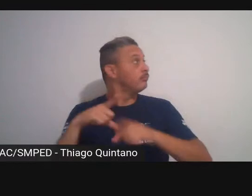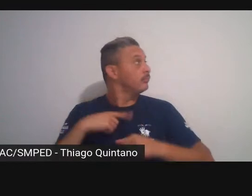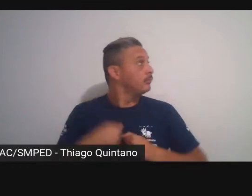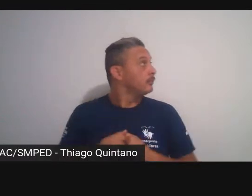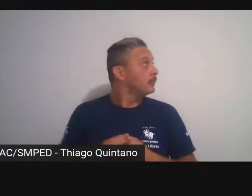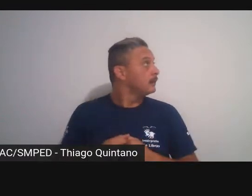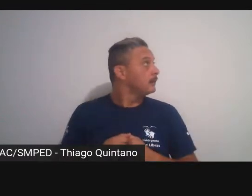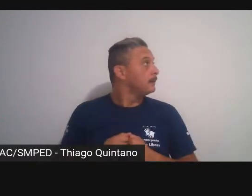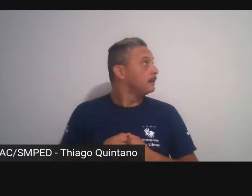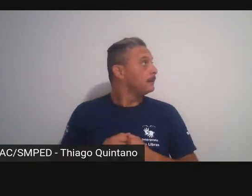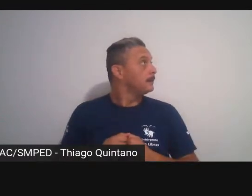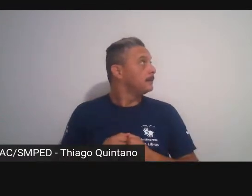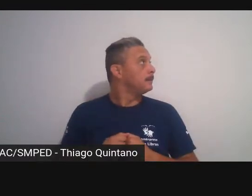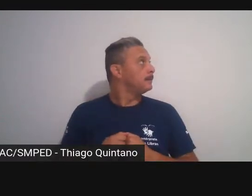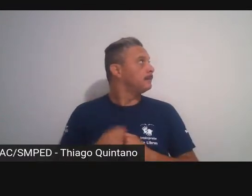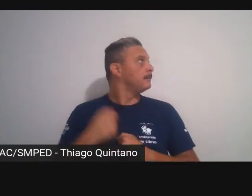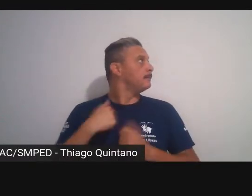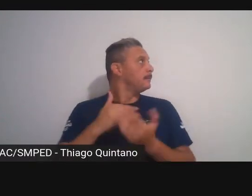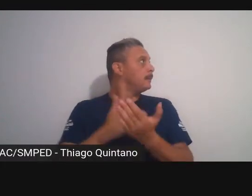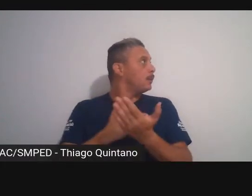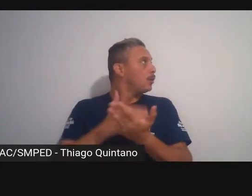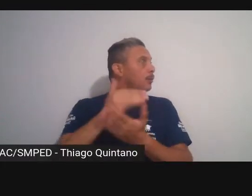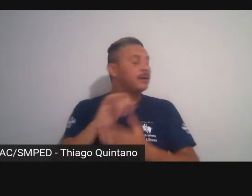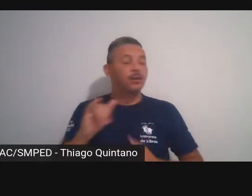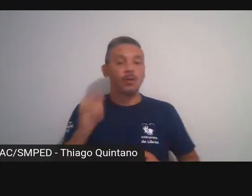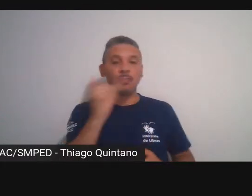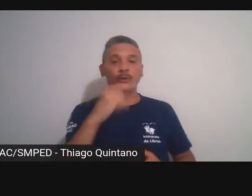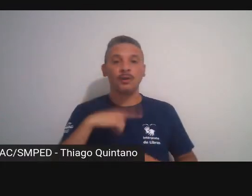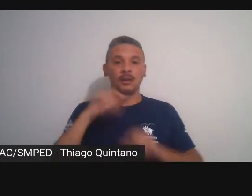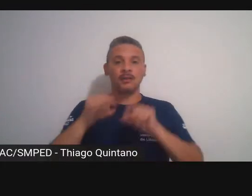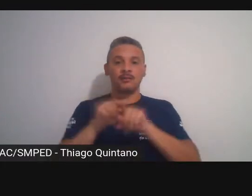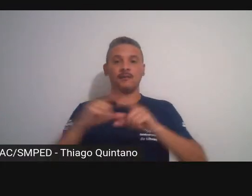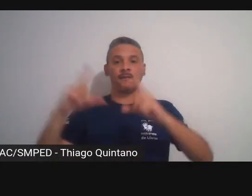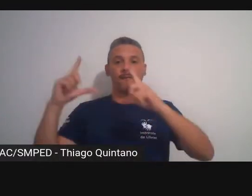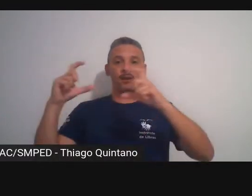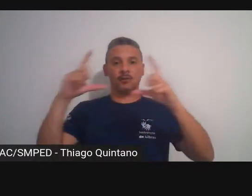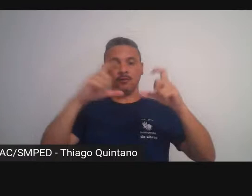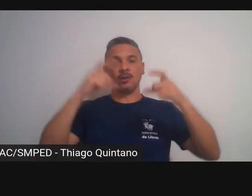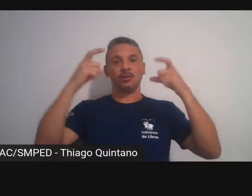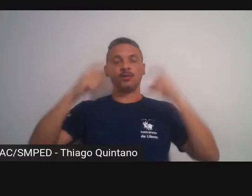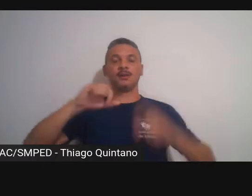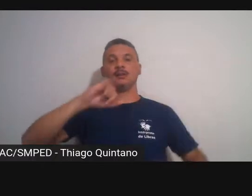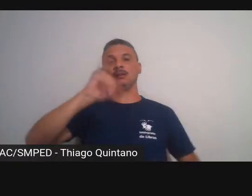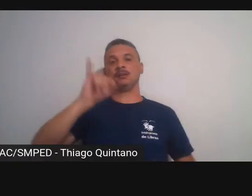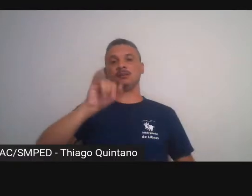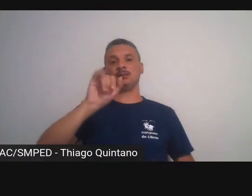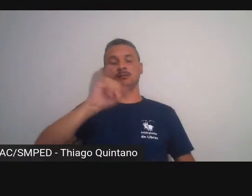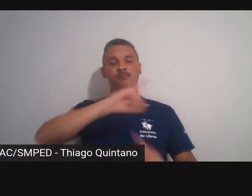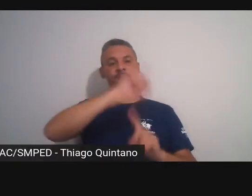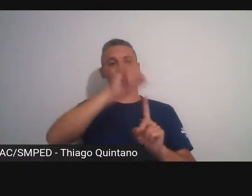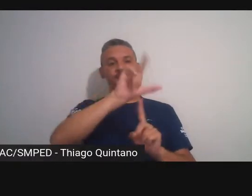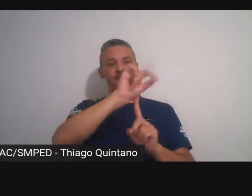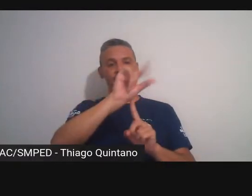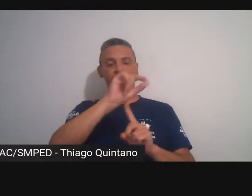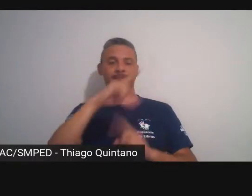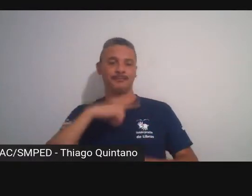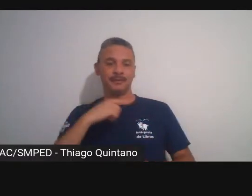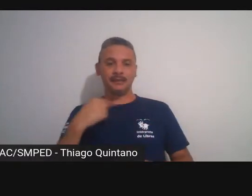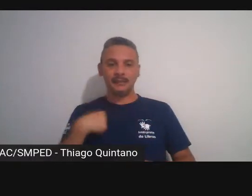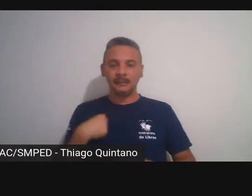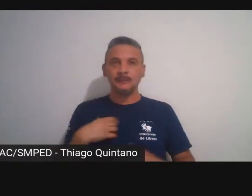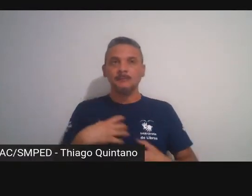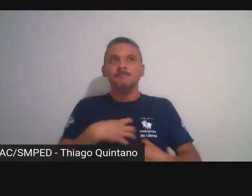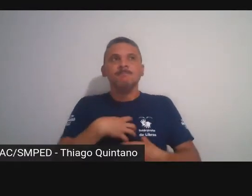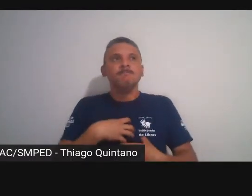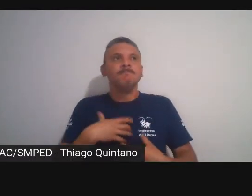quando surgiu essa oportunidade de fotografar o Jaraguá eu estava muito envolvido